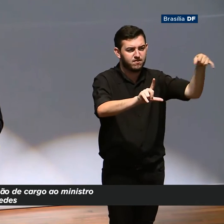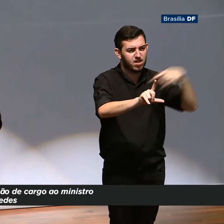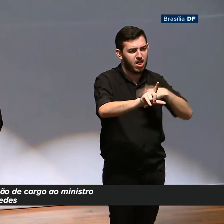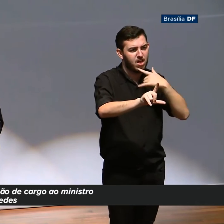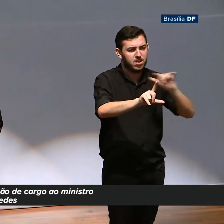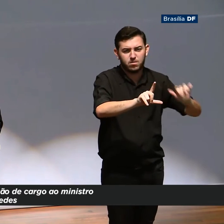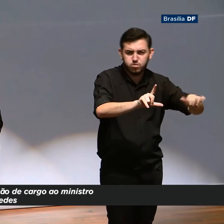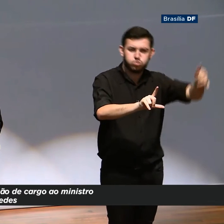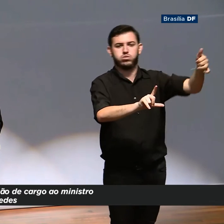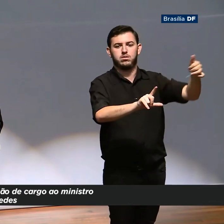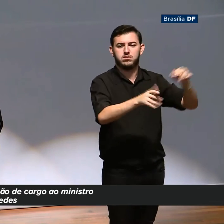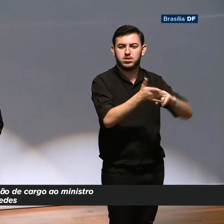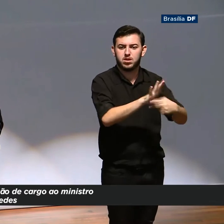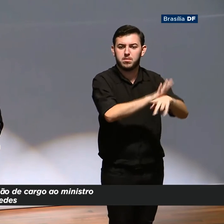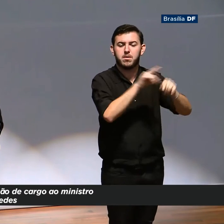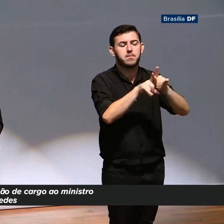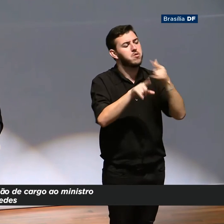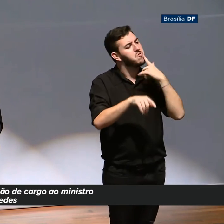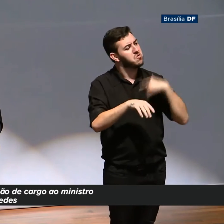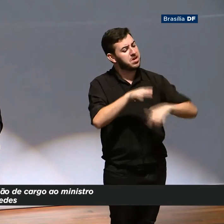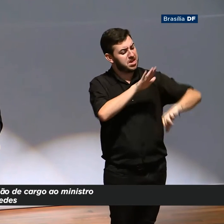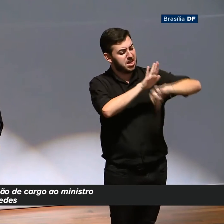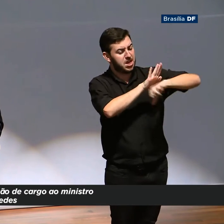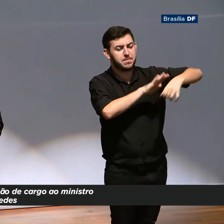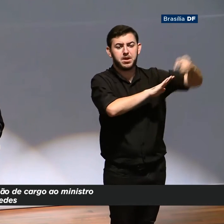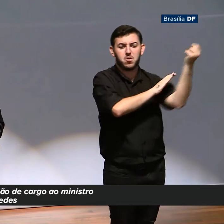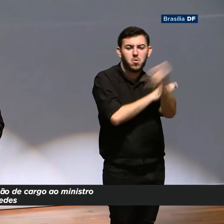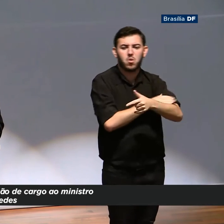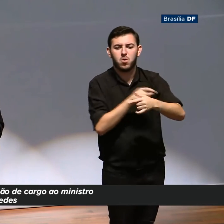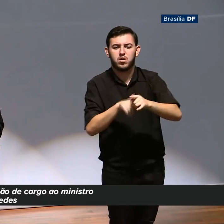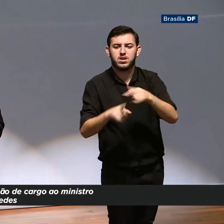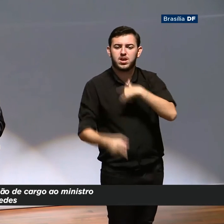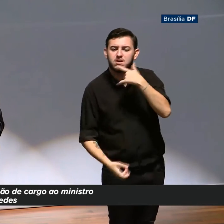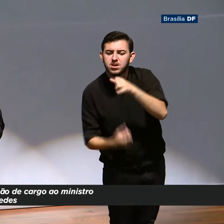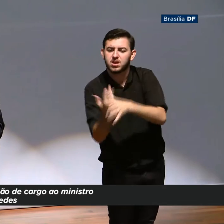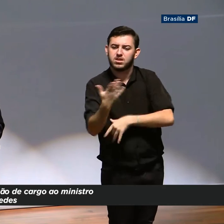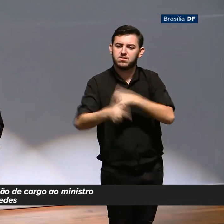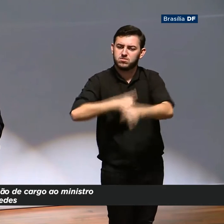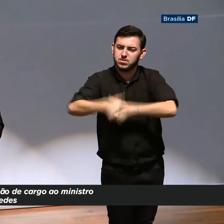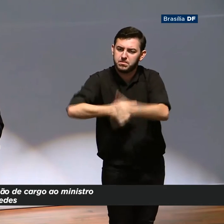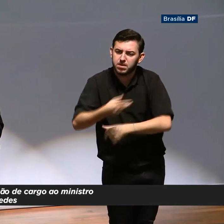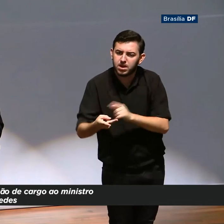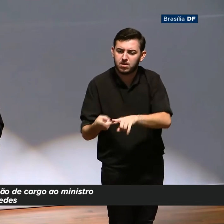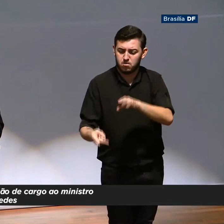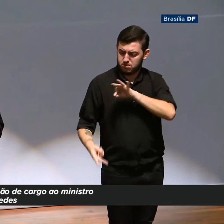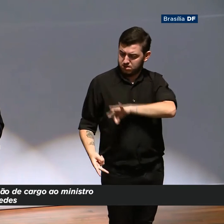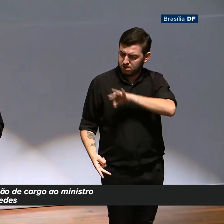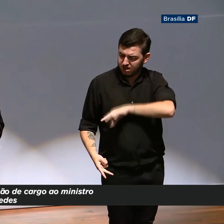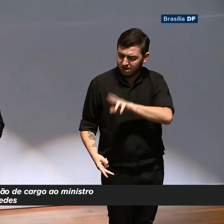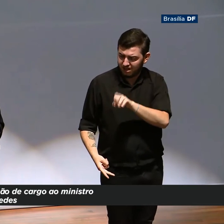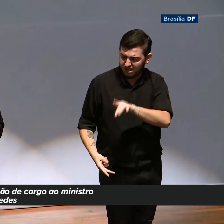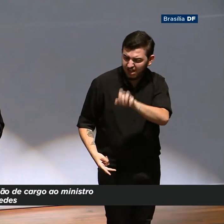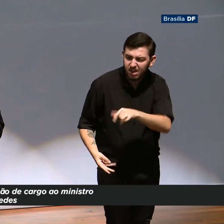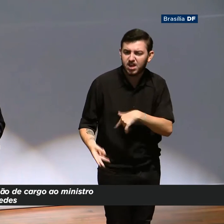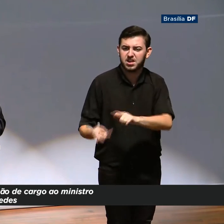É um crime contra a geração de emprego, contra a geração de renda e contra as classes desfavorecidas.